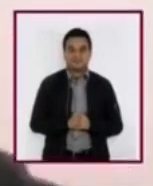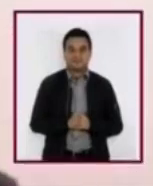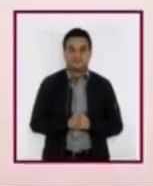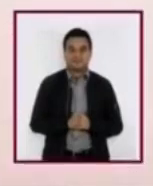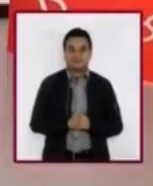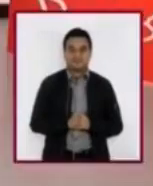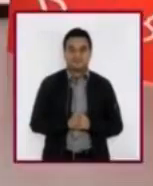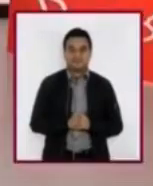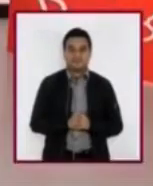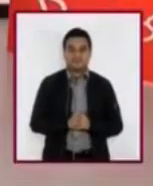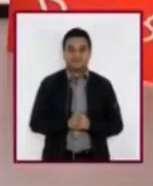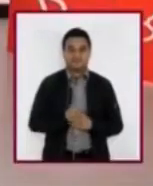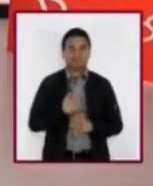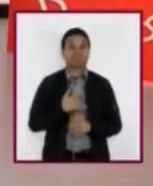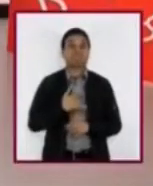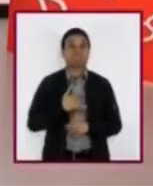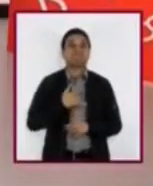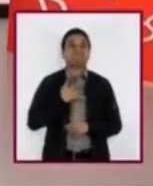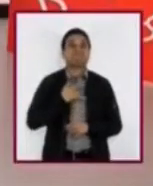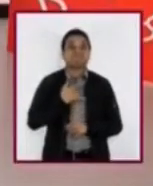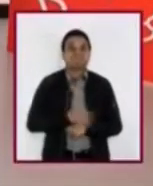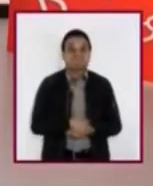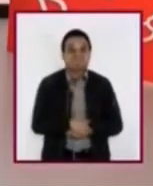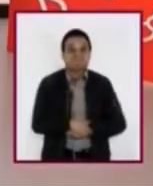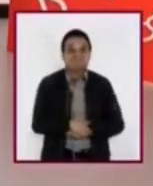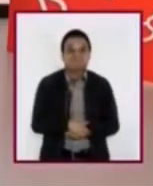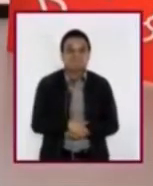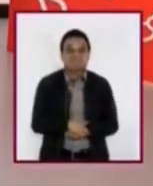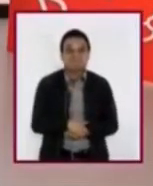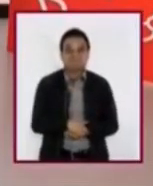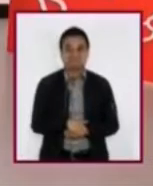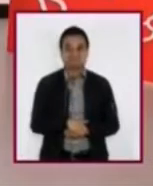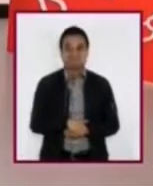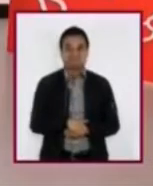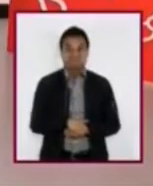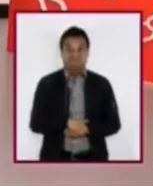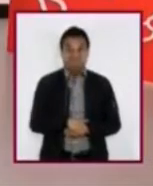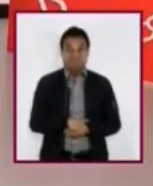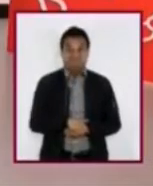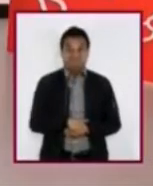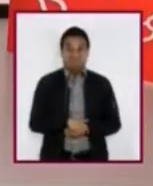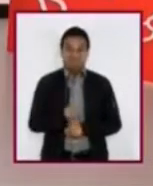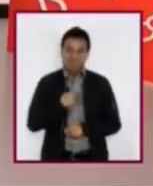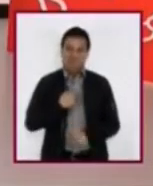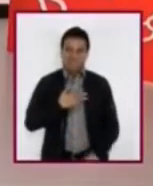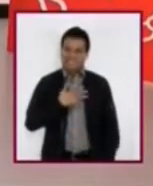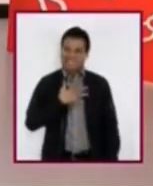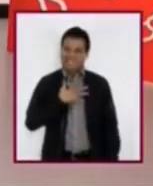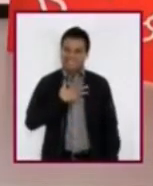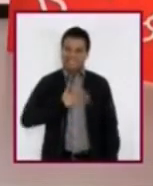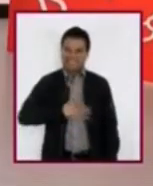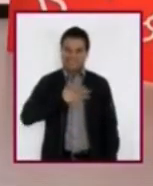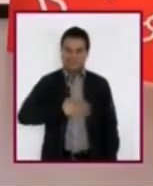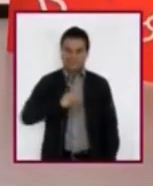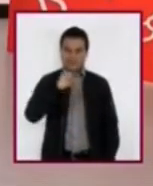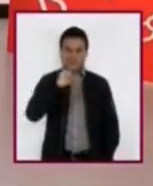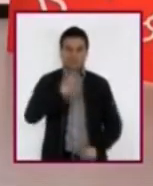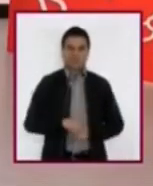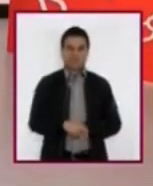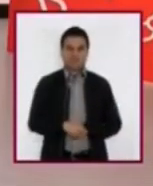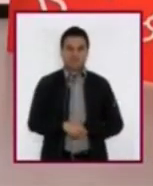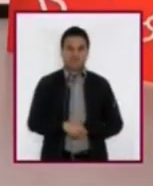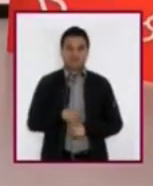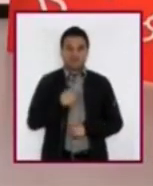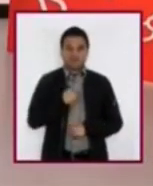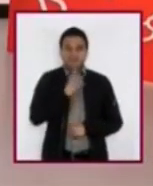¿Qué te pareció, Héctor? Ay, pues para empezar me cansé un poco. Al no poder decir